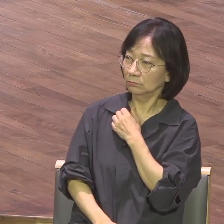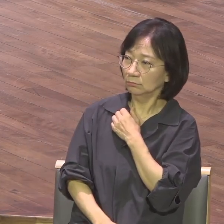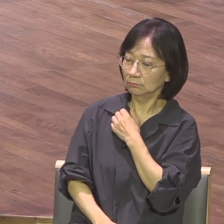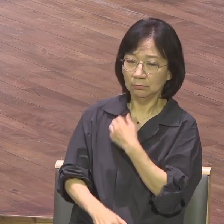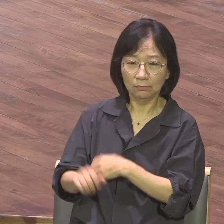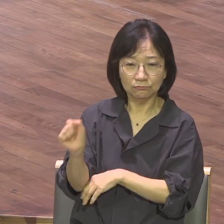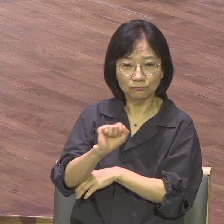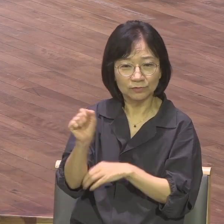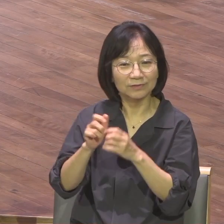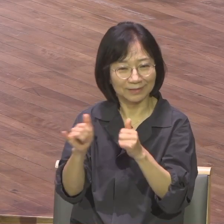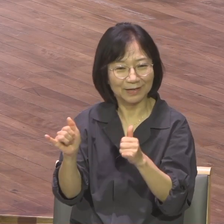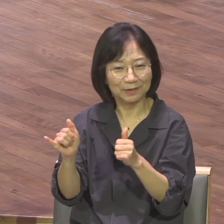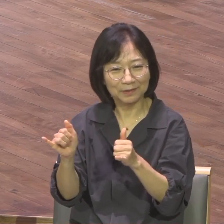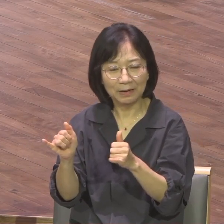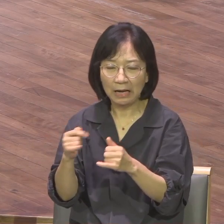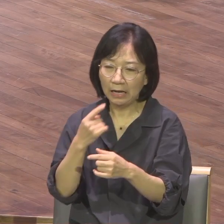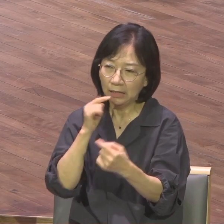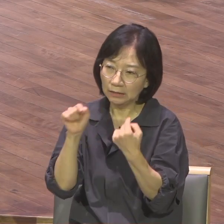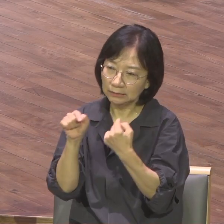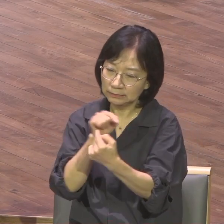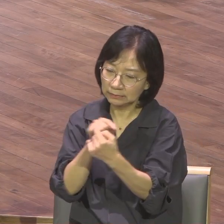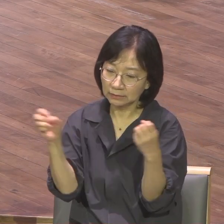자 대화가 안 돼. 말이 안 통해요.